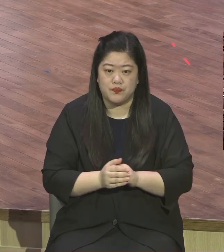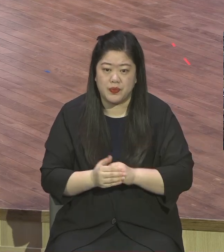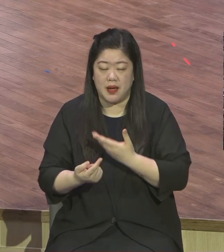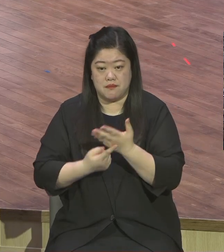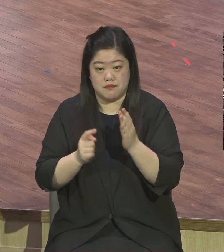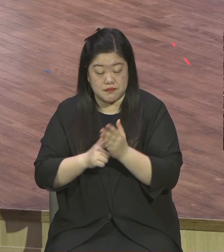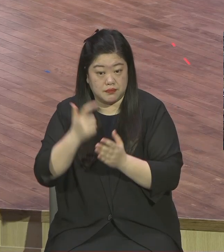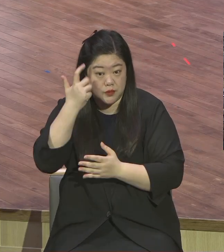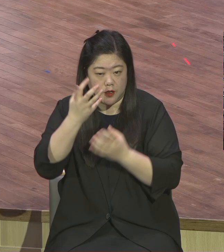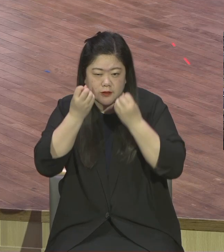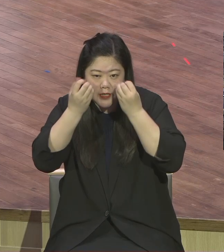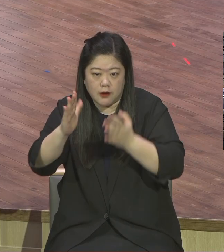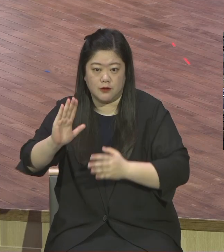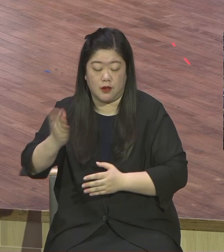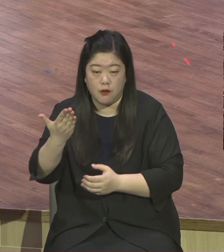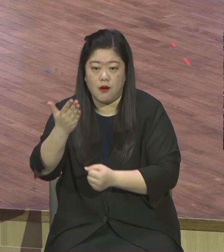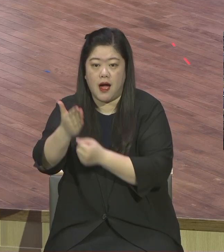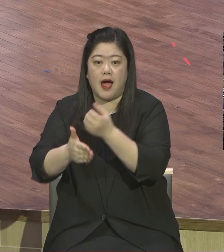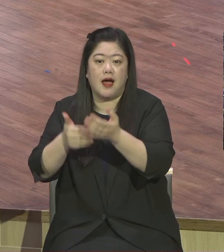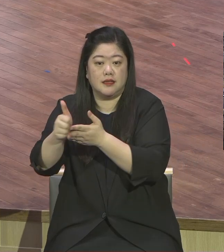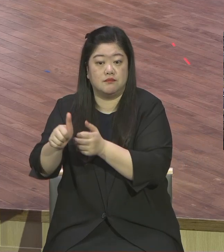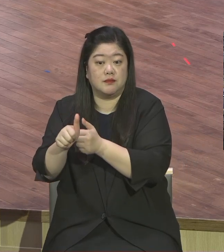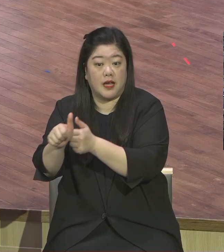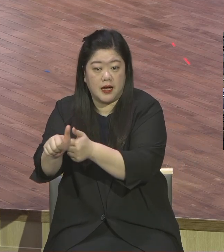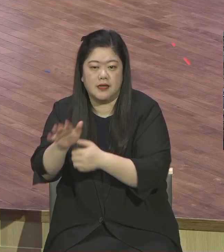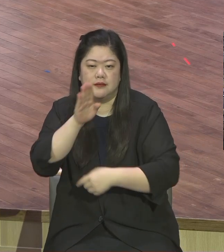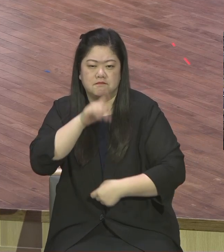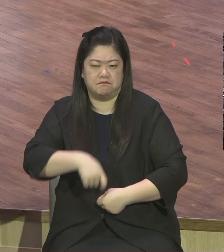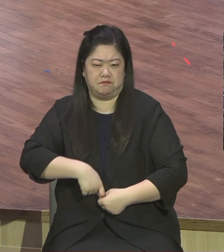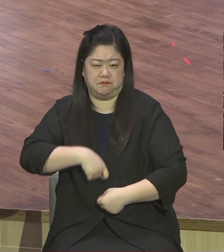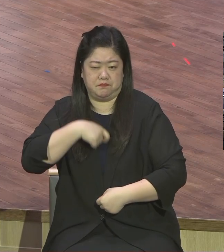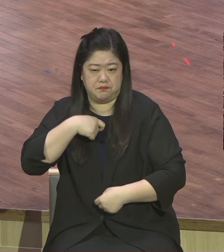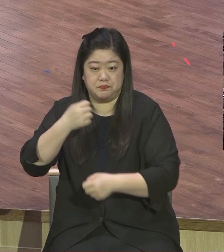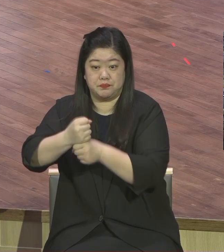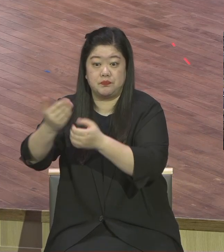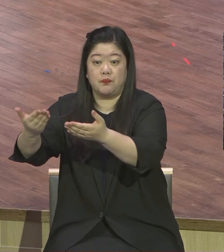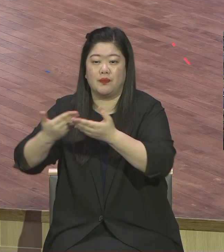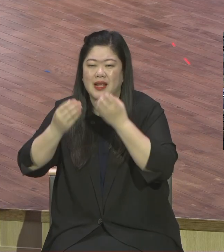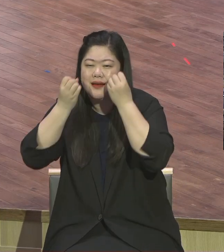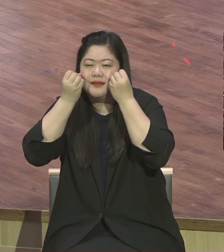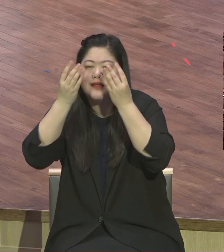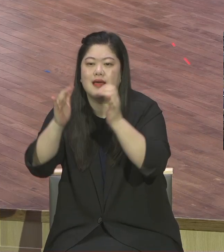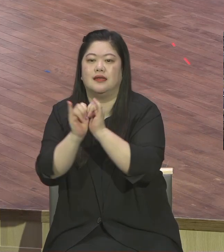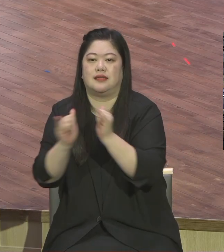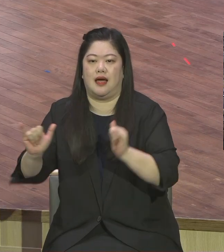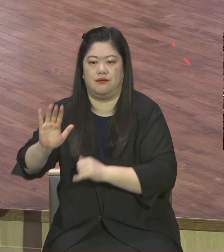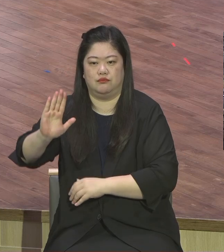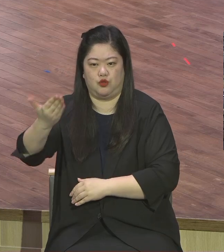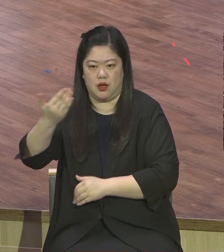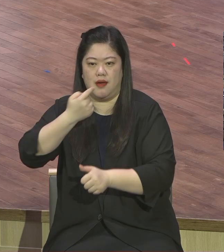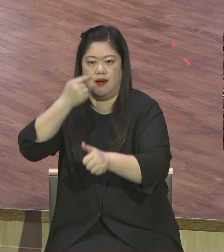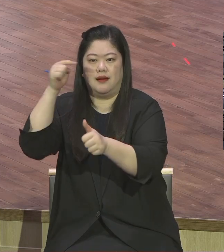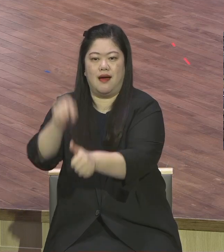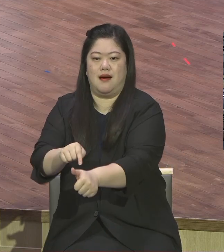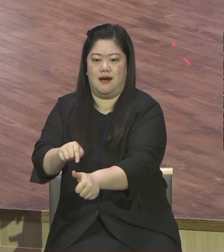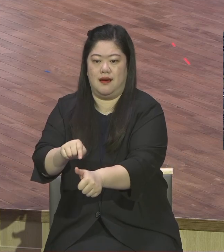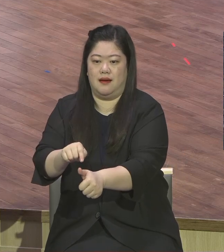하나님을 따라 의의와 진리와 거룩함으로 지혜신을 받은 새 사람을 입어라 계속 새 사람